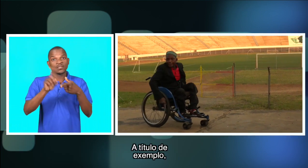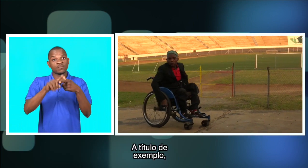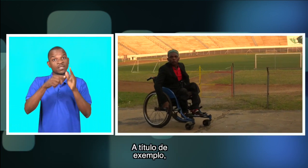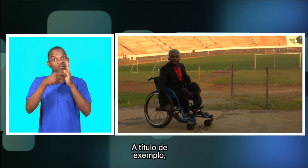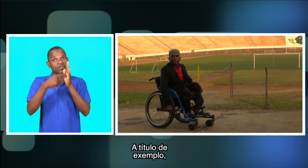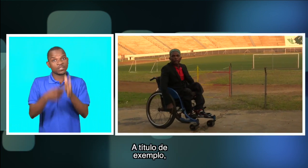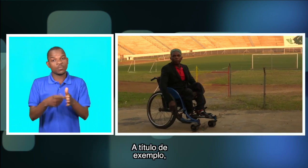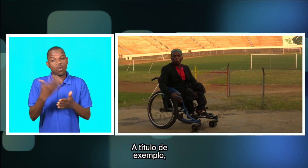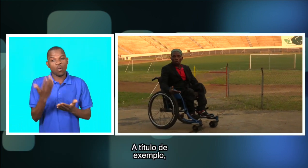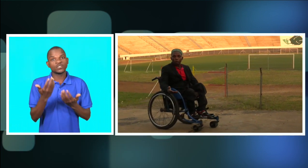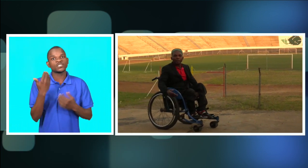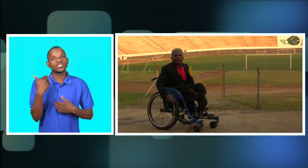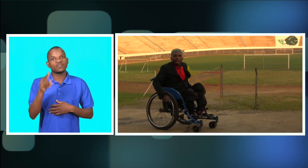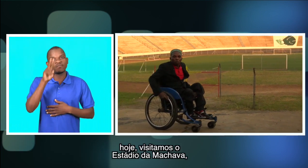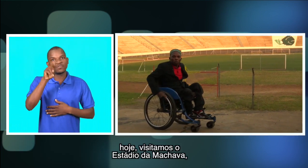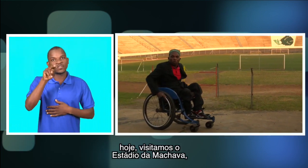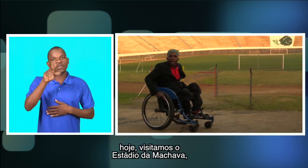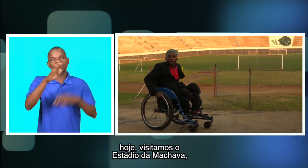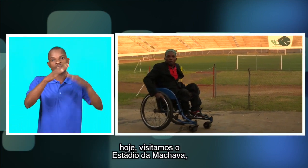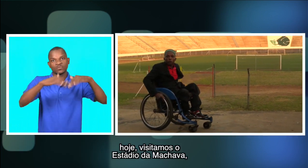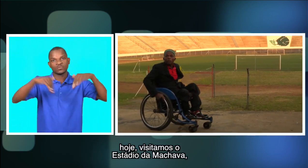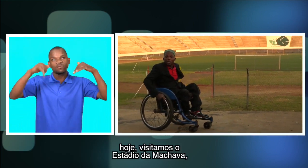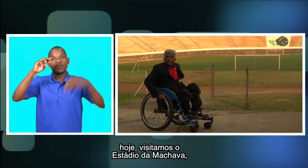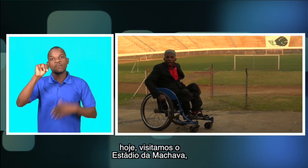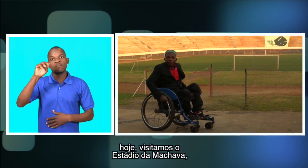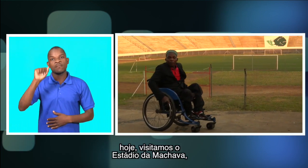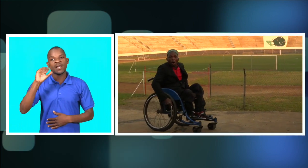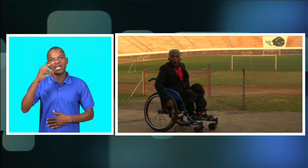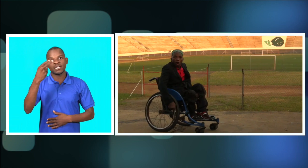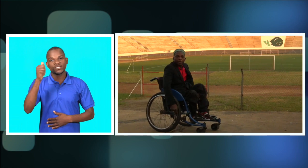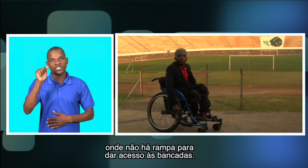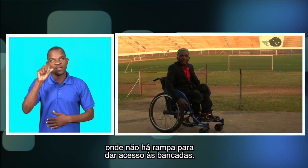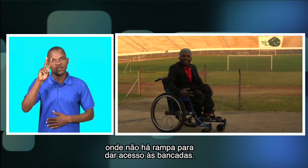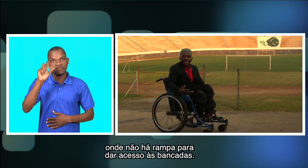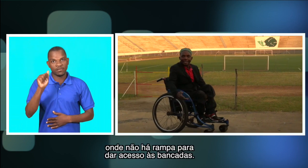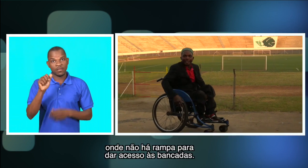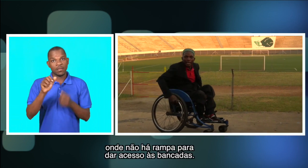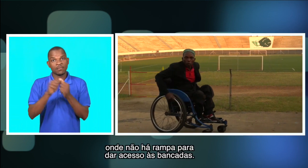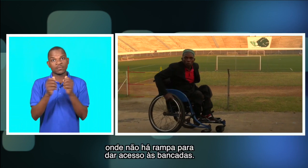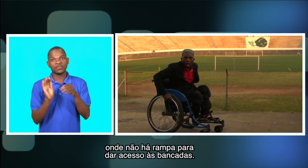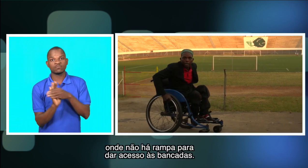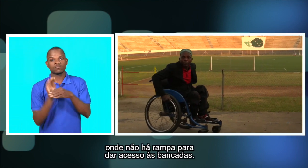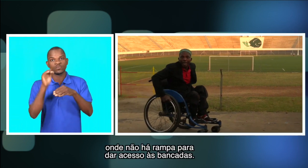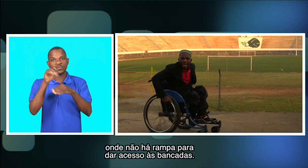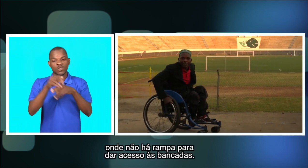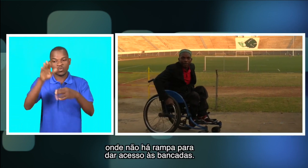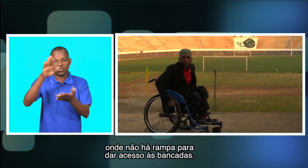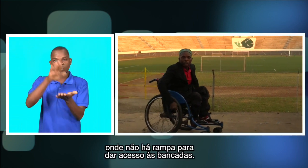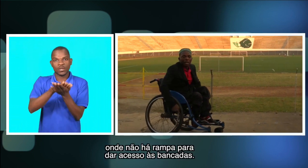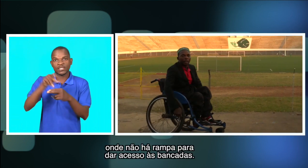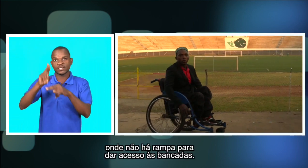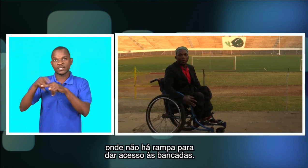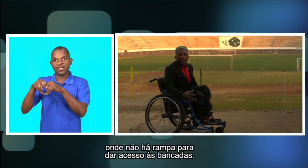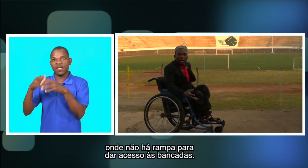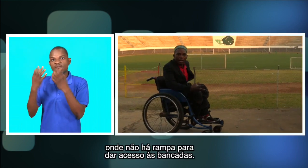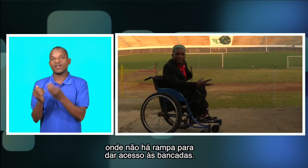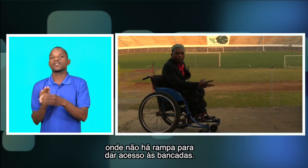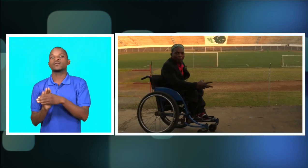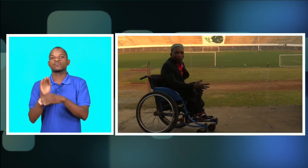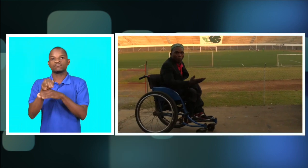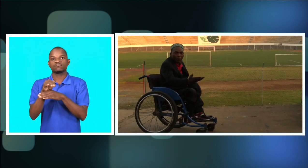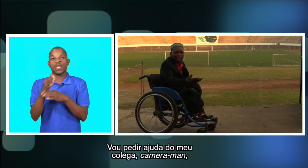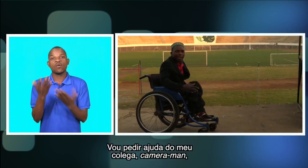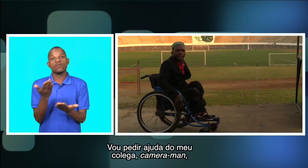A título de exemplo, hoje visitamos o estádio da Machada, onde para ter acesso às bancadas não tem